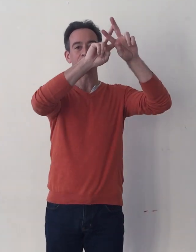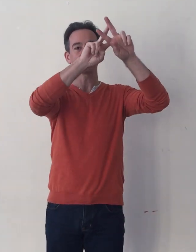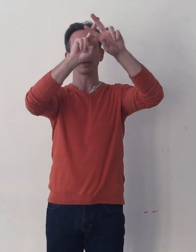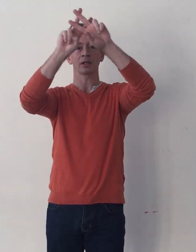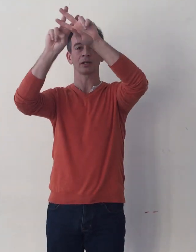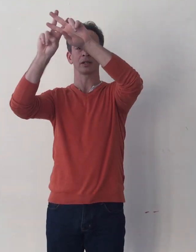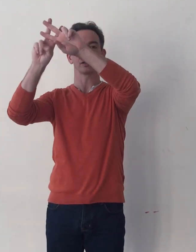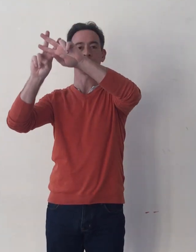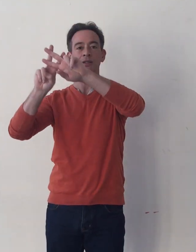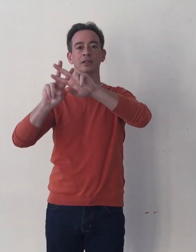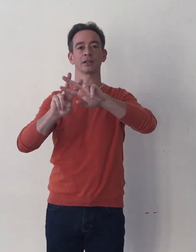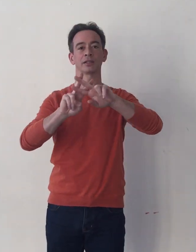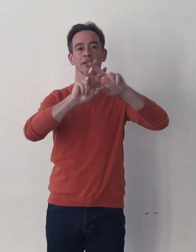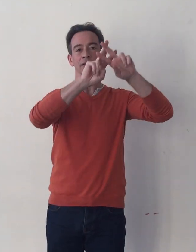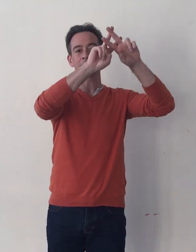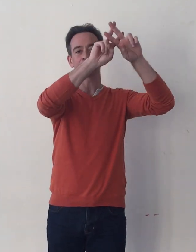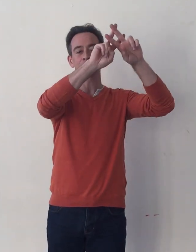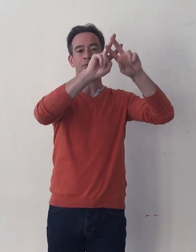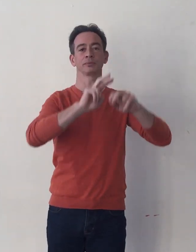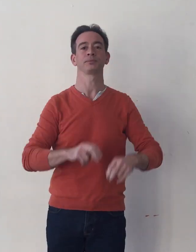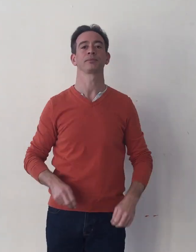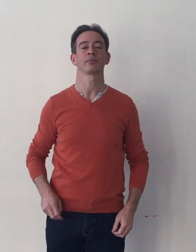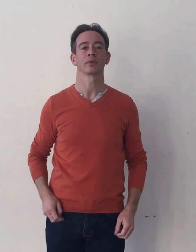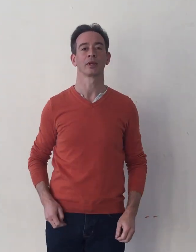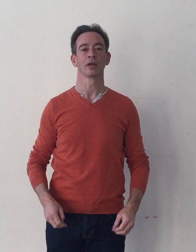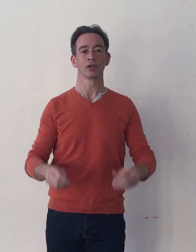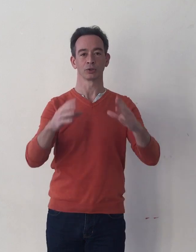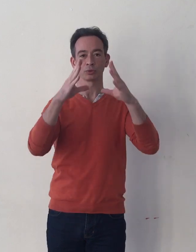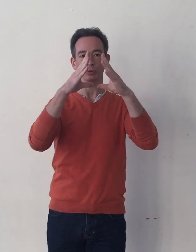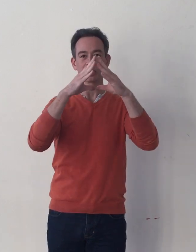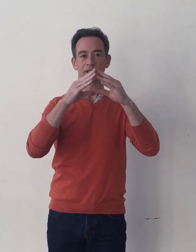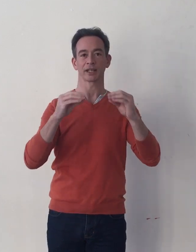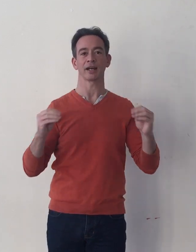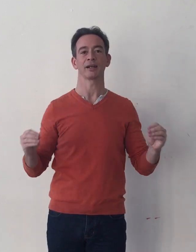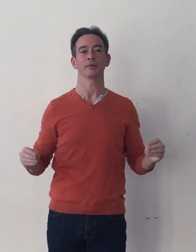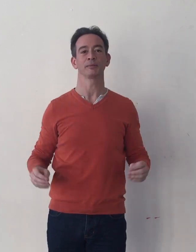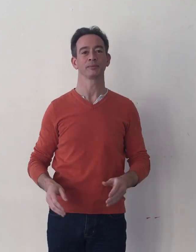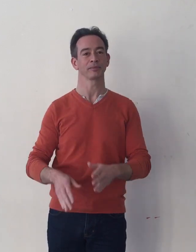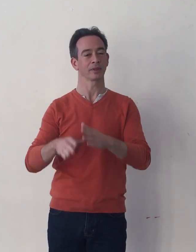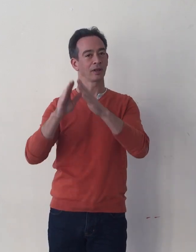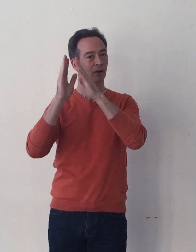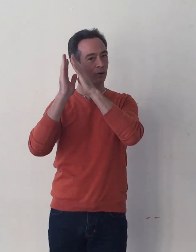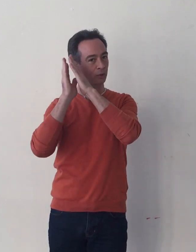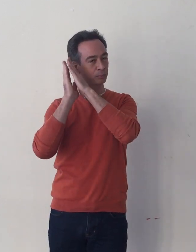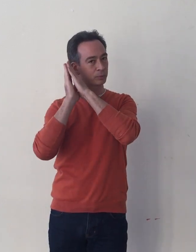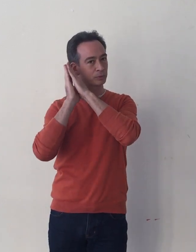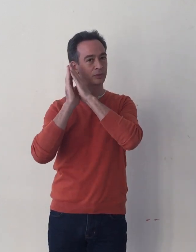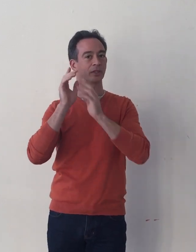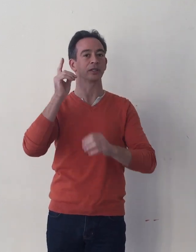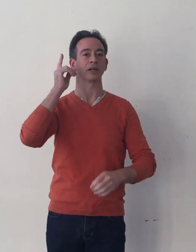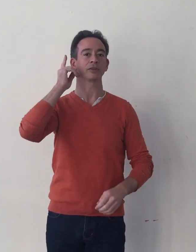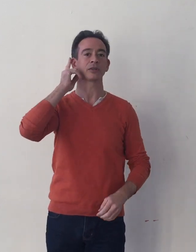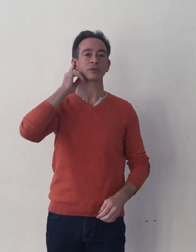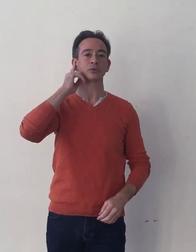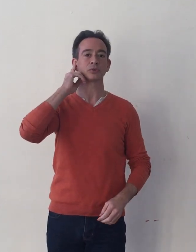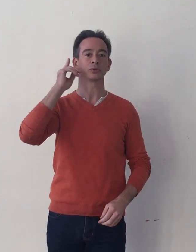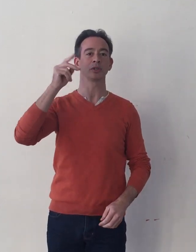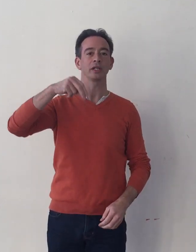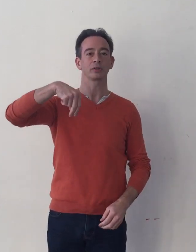étoiles, tout est calme, reposez, entends-tu les